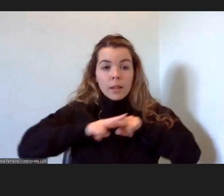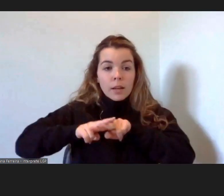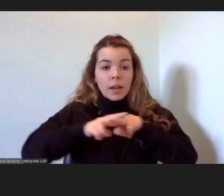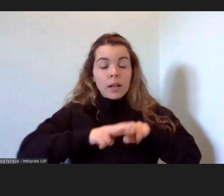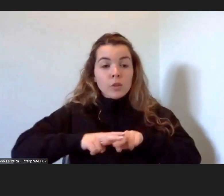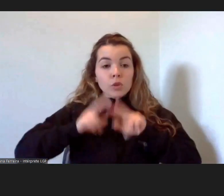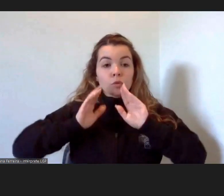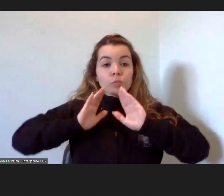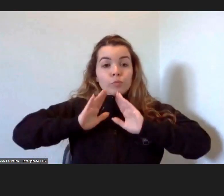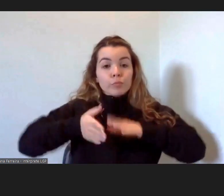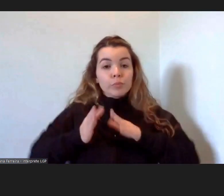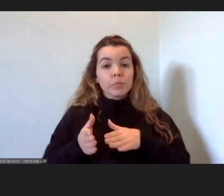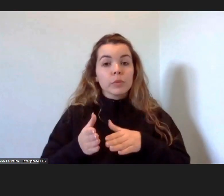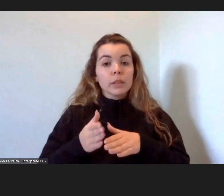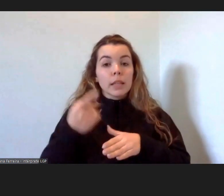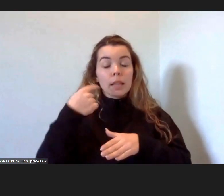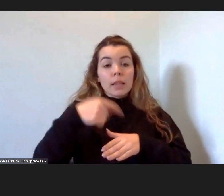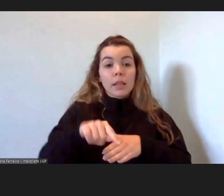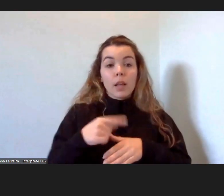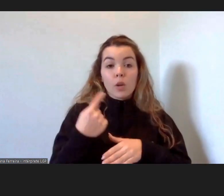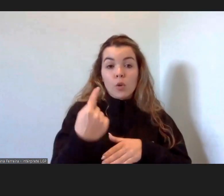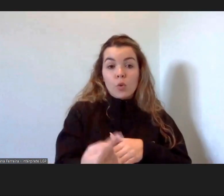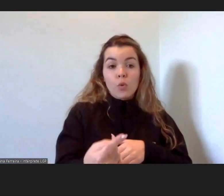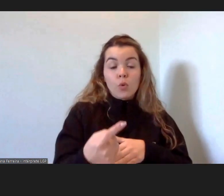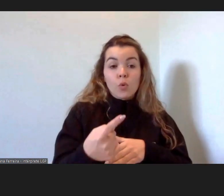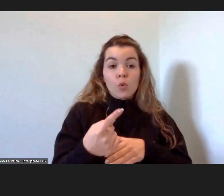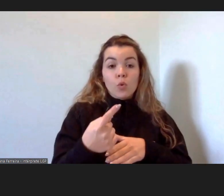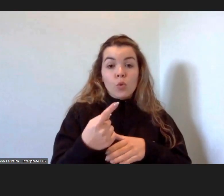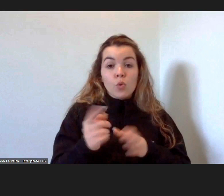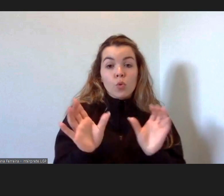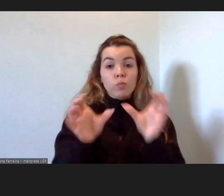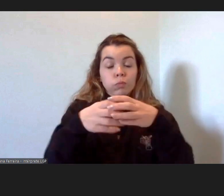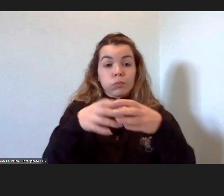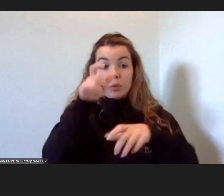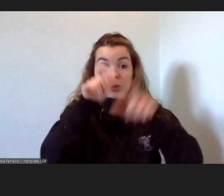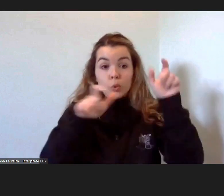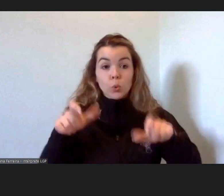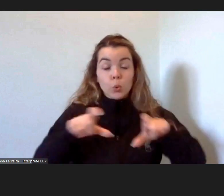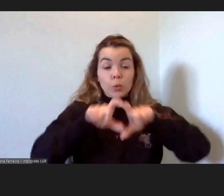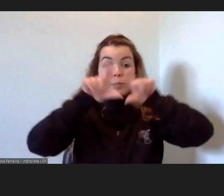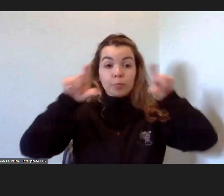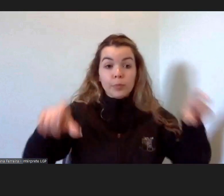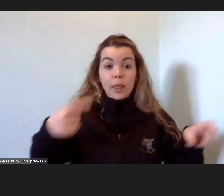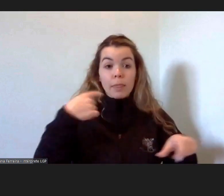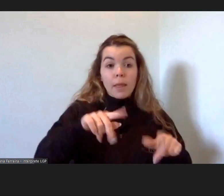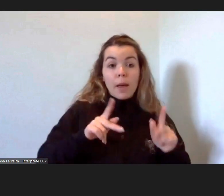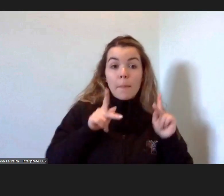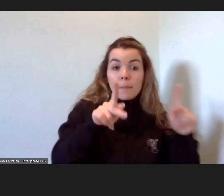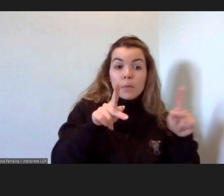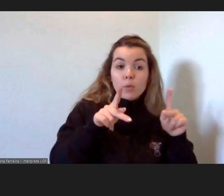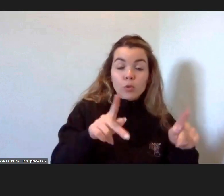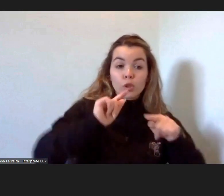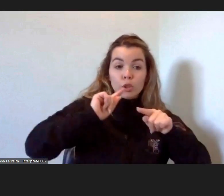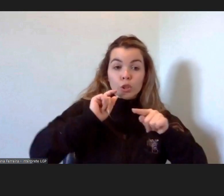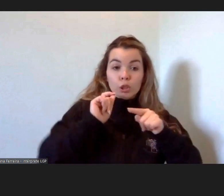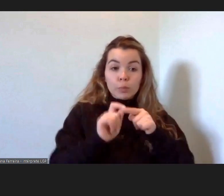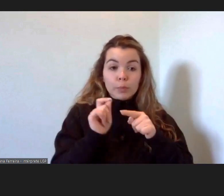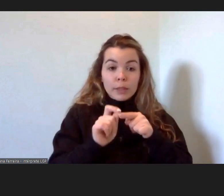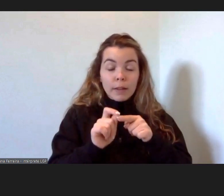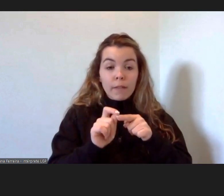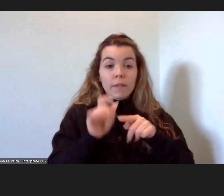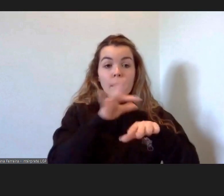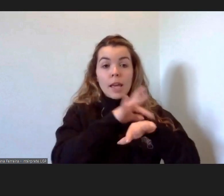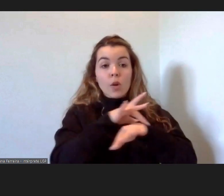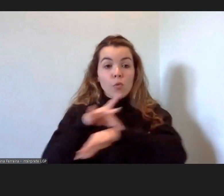tem uma equipa de consultores, empresários, que seguindo uma metodologia específica lhe